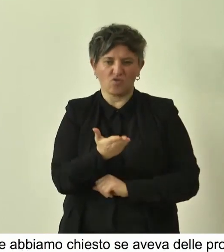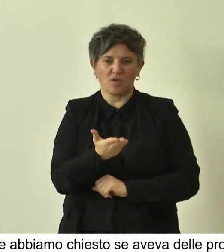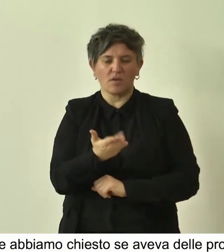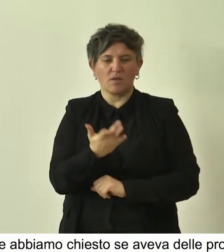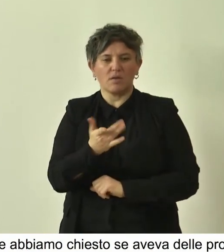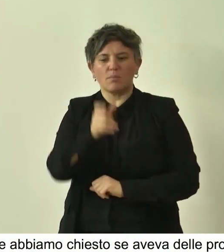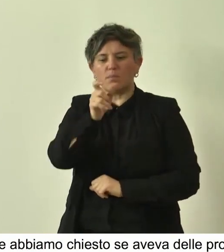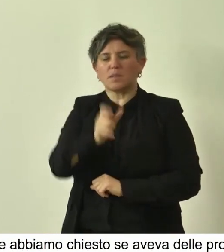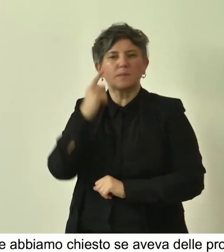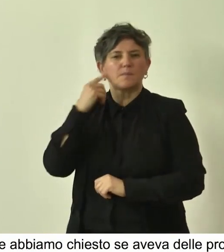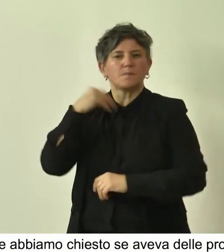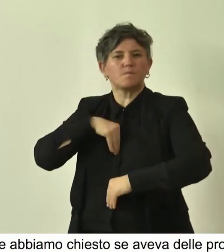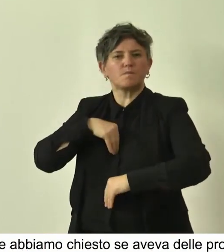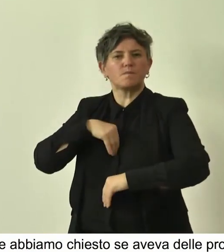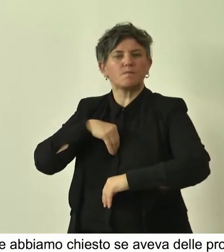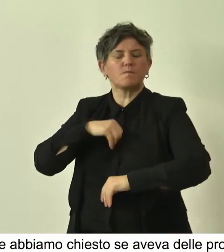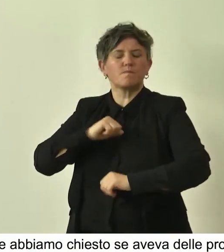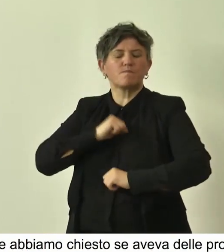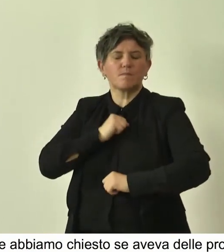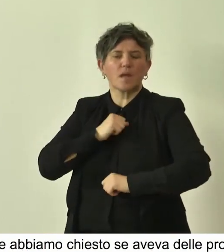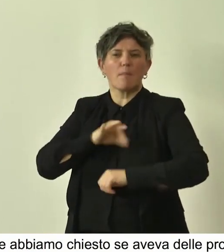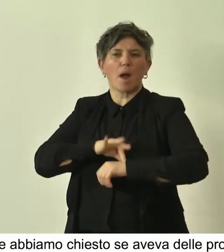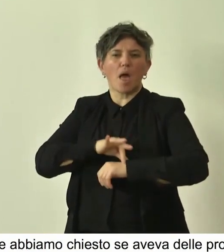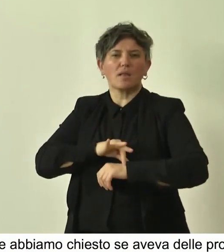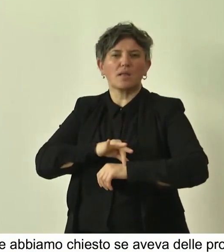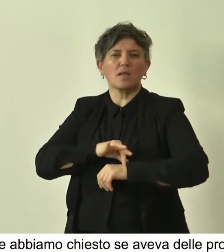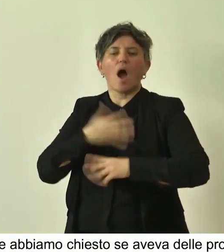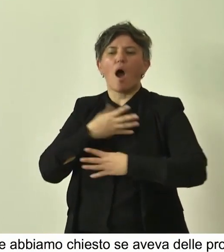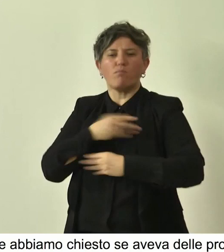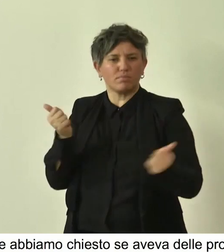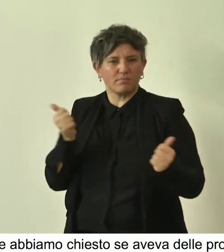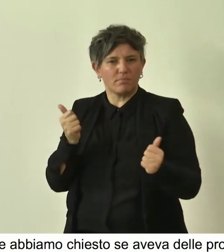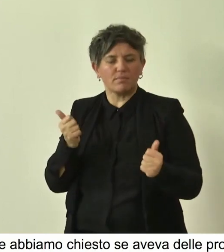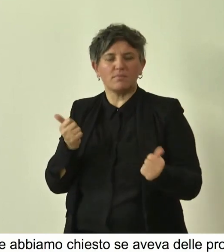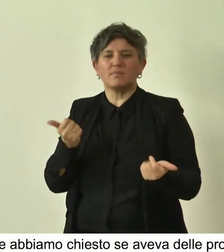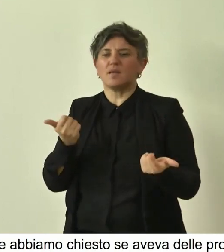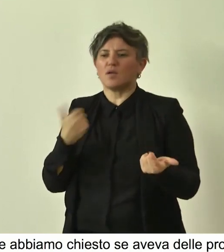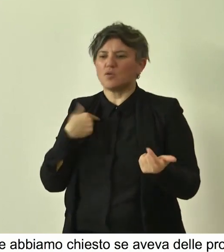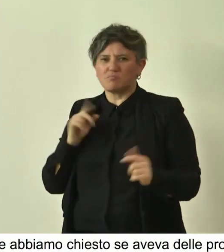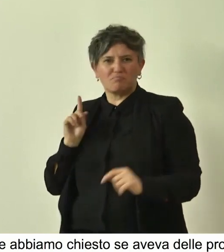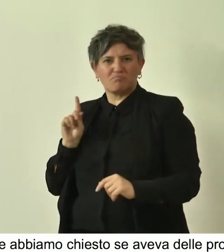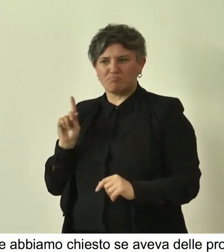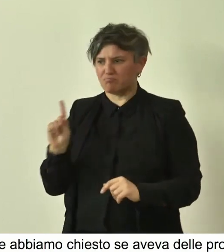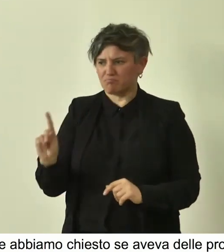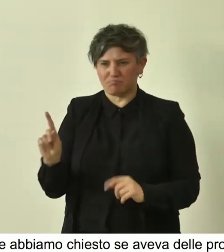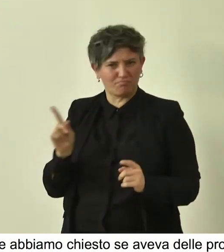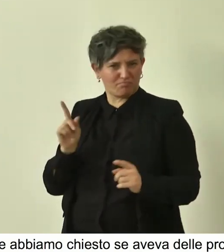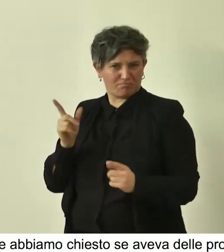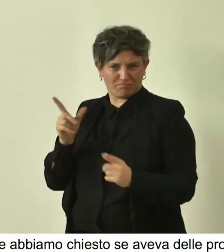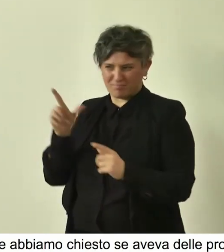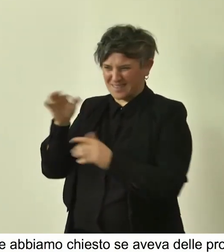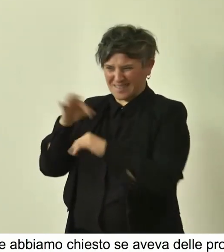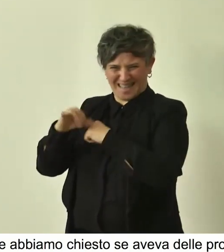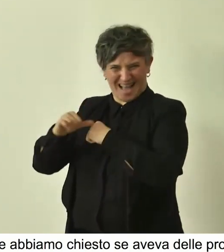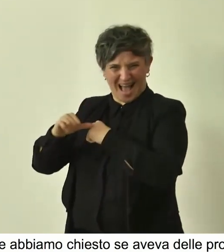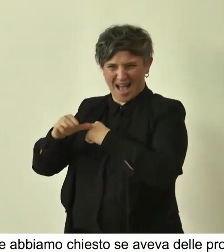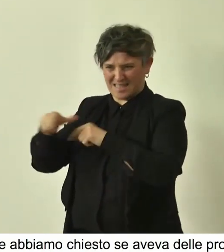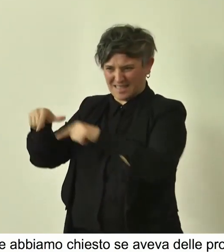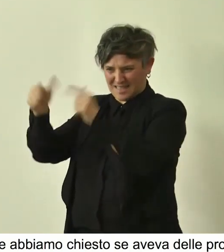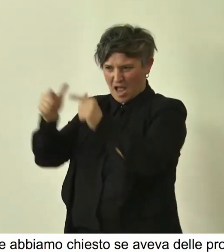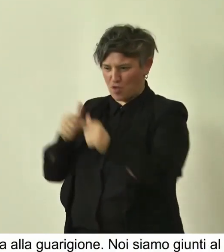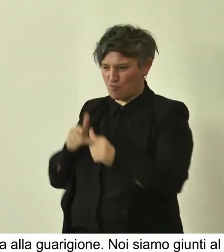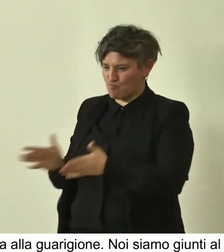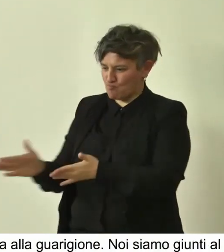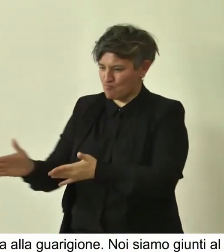malattia. Quindi noi siamo giunti al castagno, abbiamo raccolto le foglie e io ho fatto dono di queste